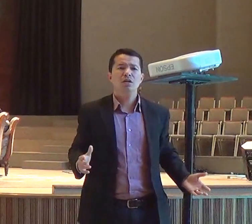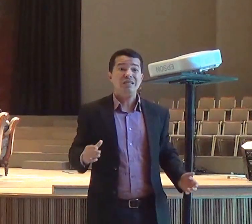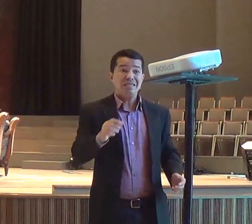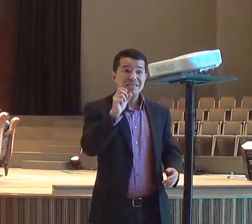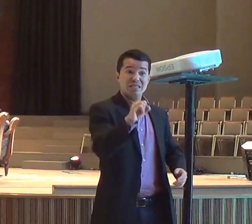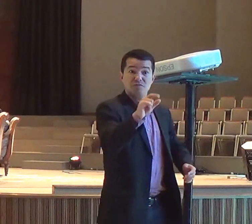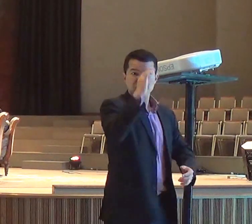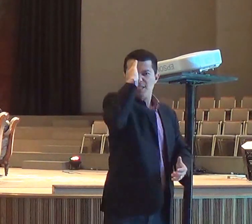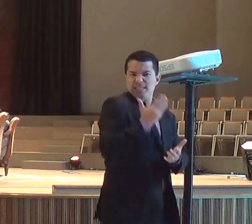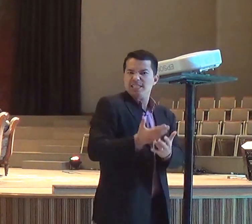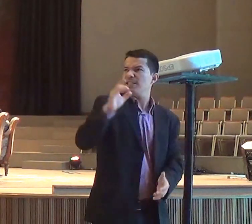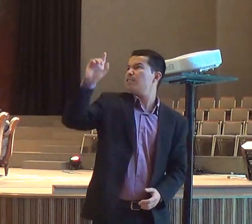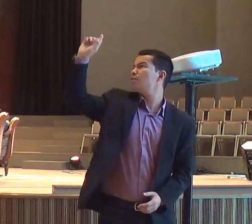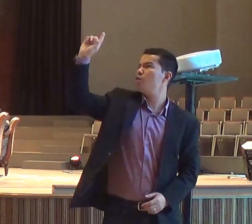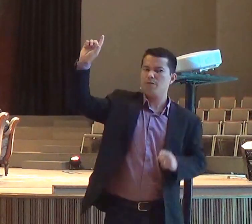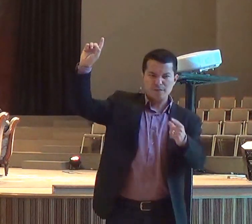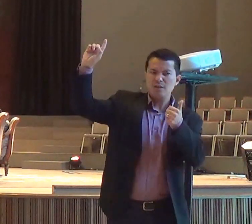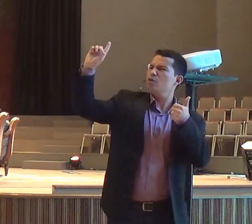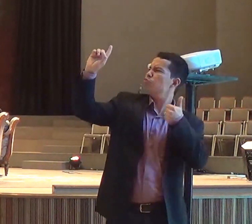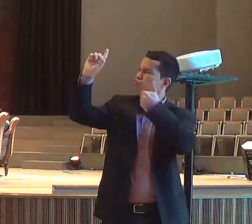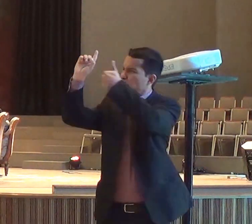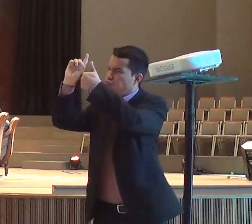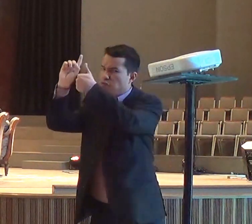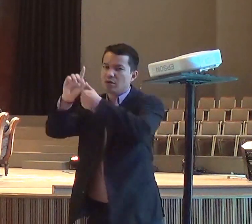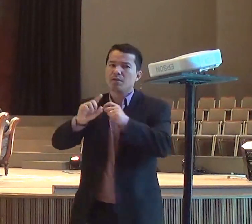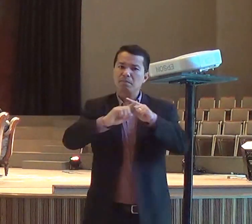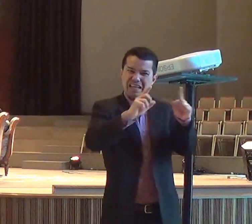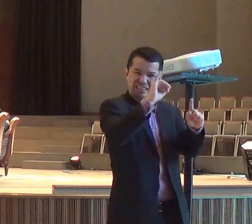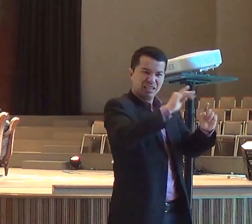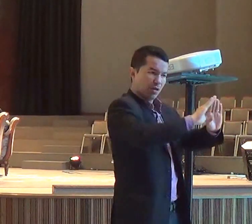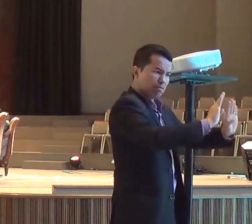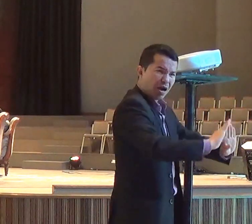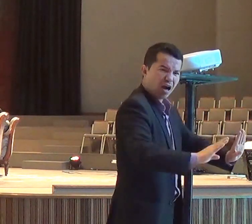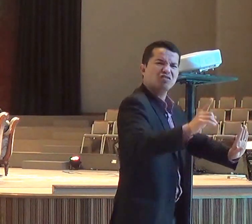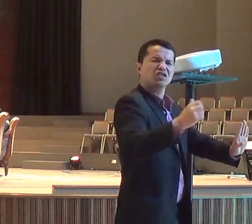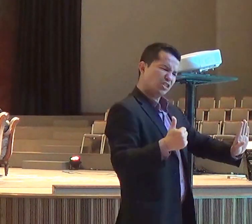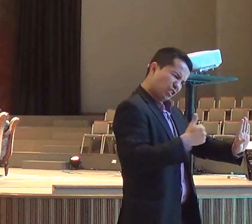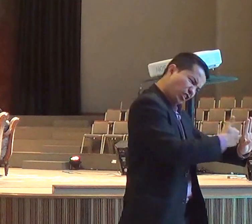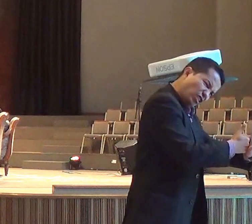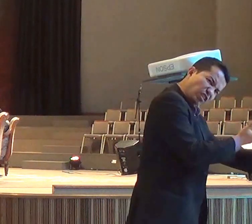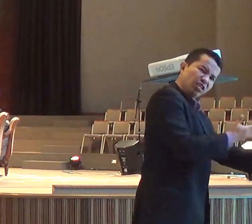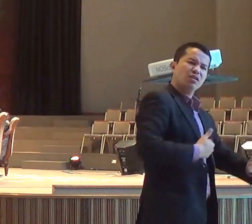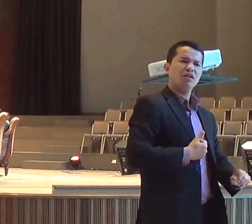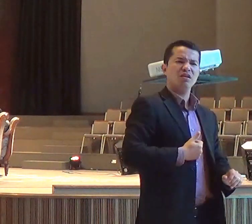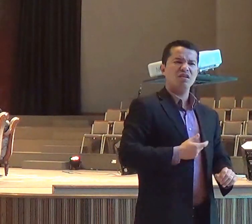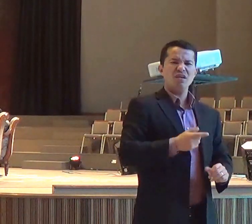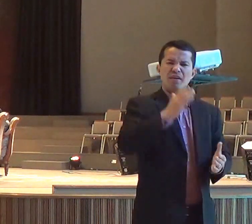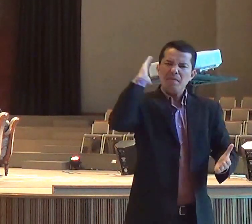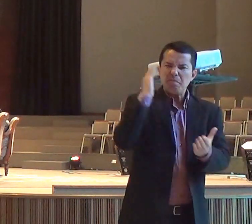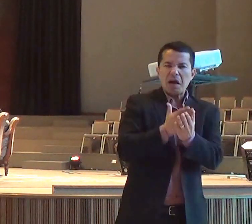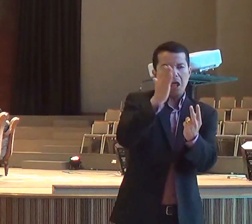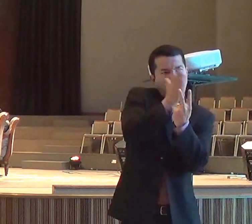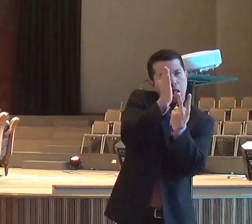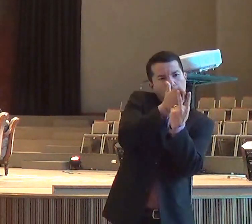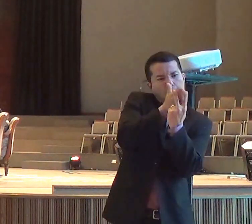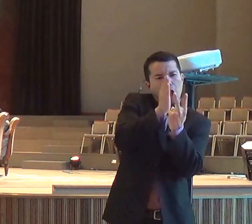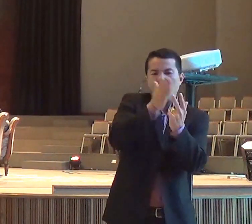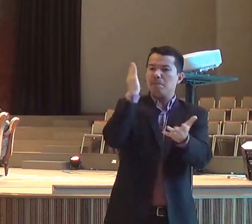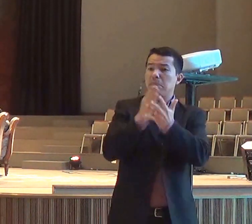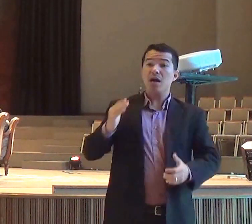mas se Baal é Deus, sigam-no, sigam-no, e o povo, porém, nada,